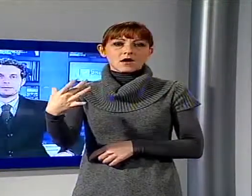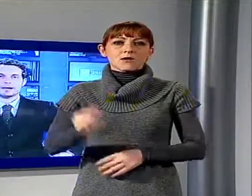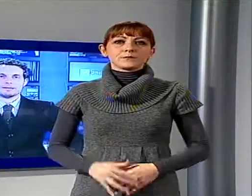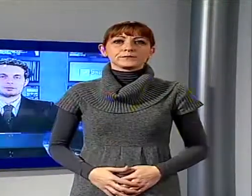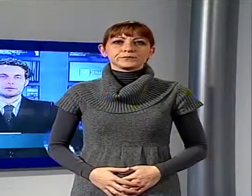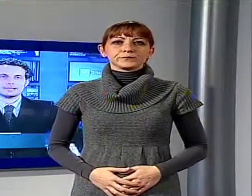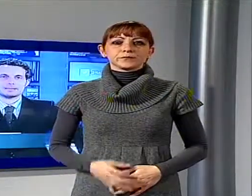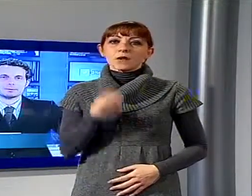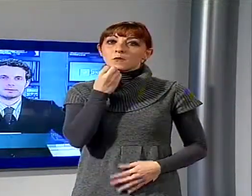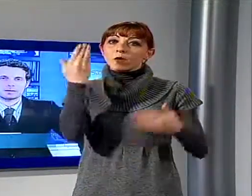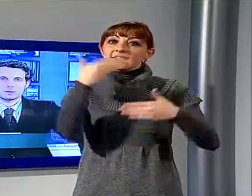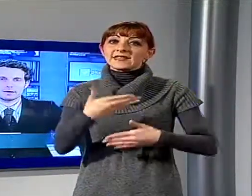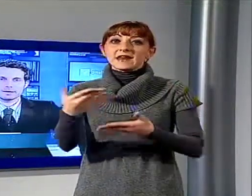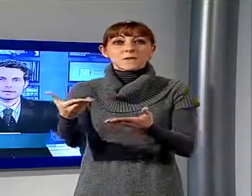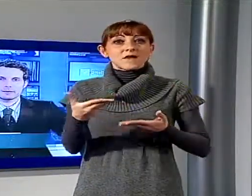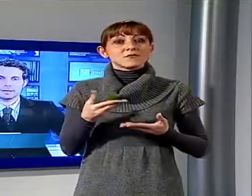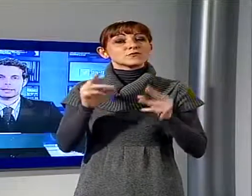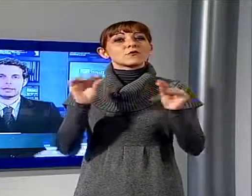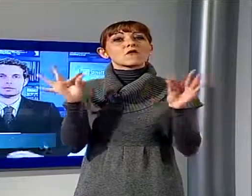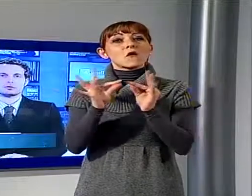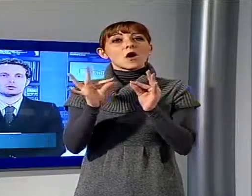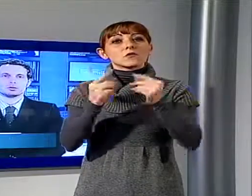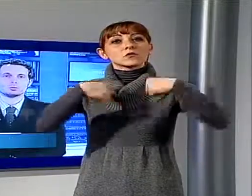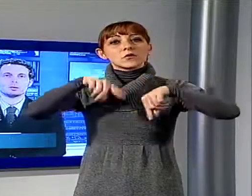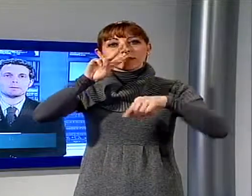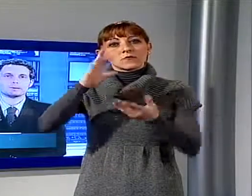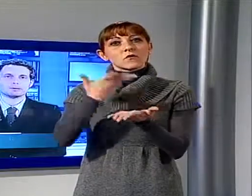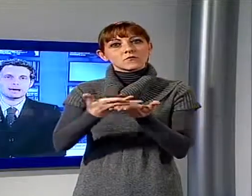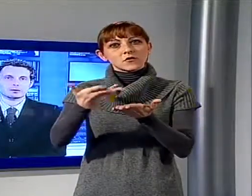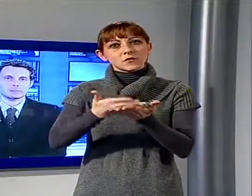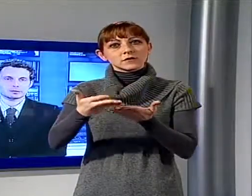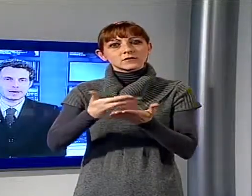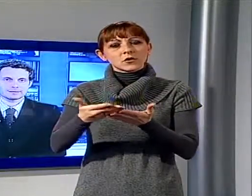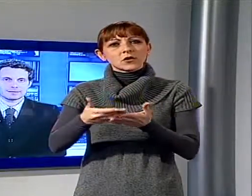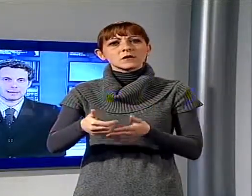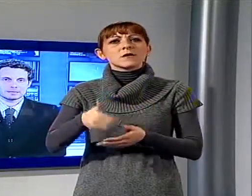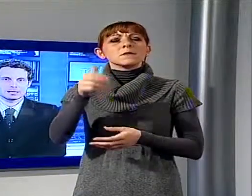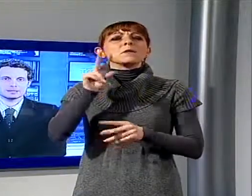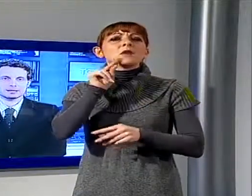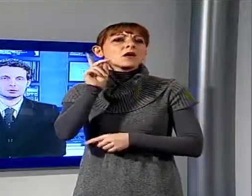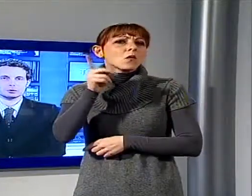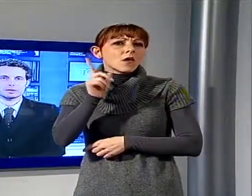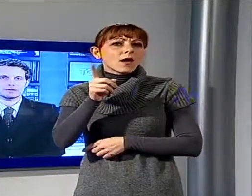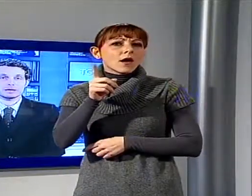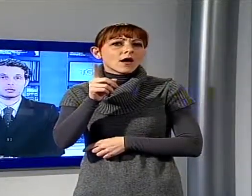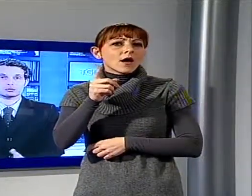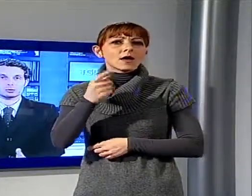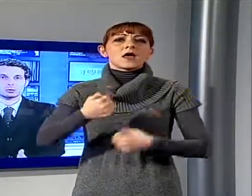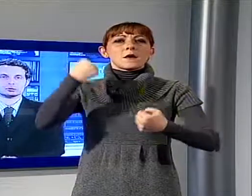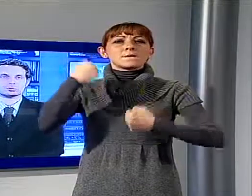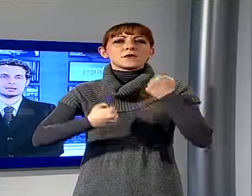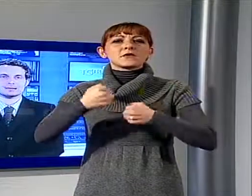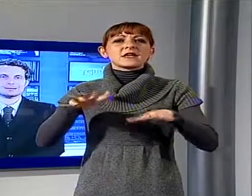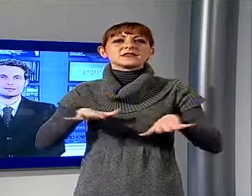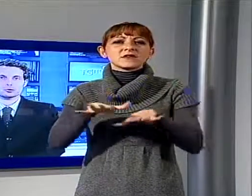Buonasera, ben trovati per questa nuova edizione del TG Noi. Dunque in primo piano la protesta degli albergatori a Viareggio